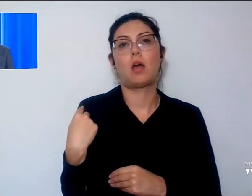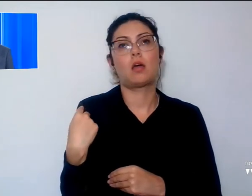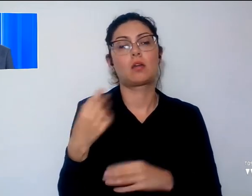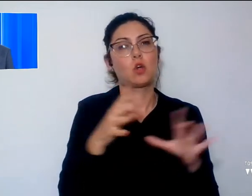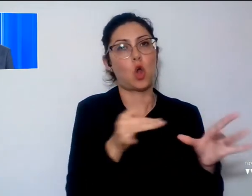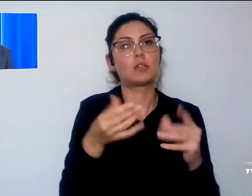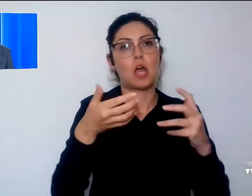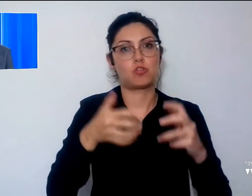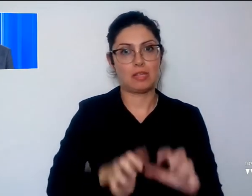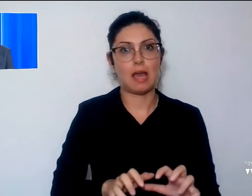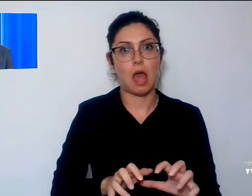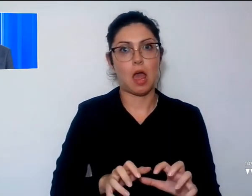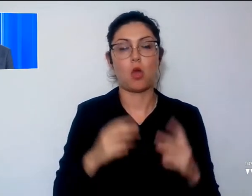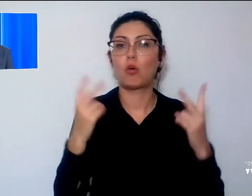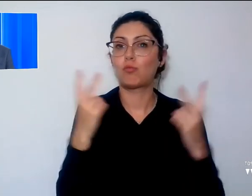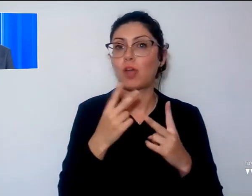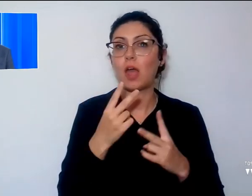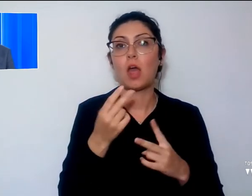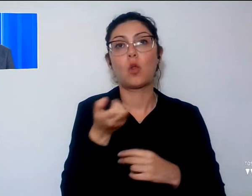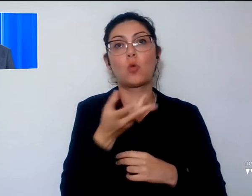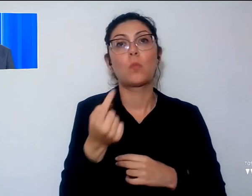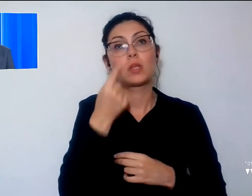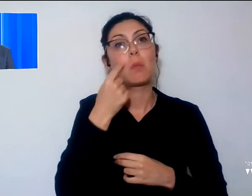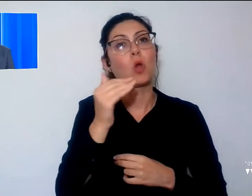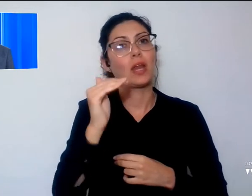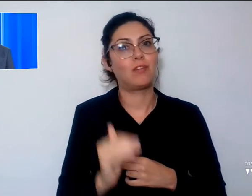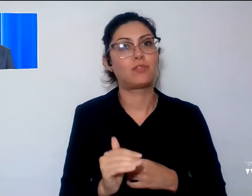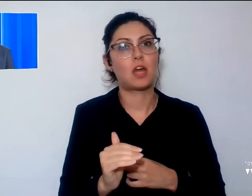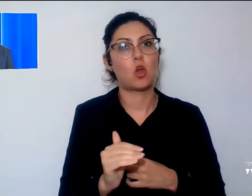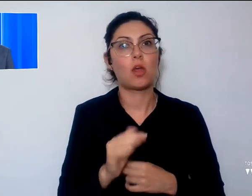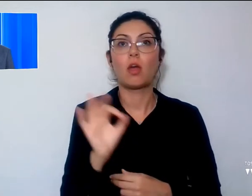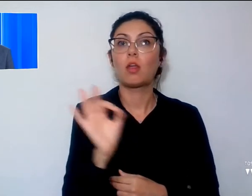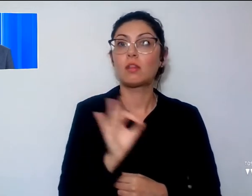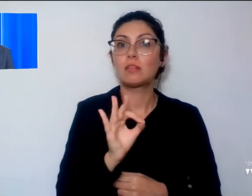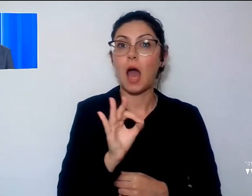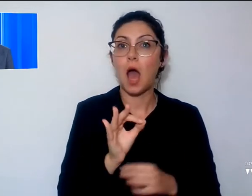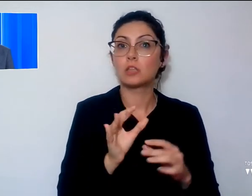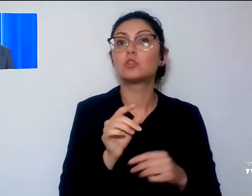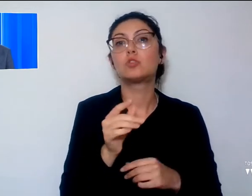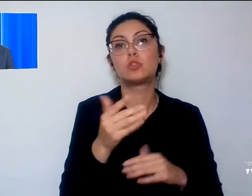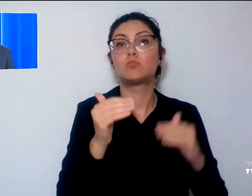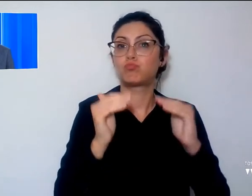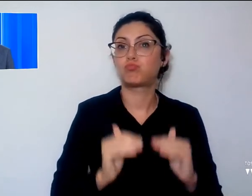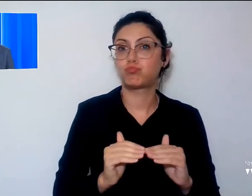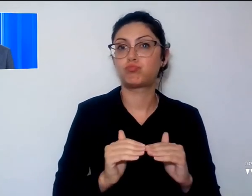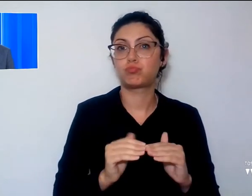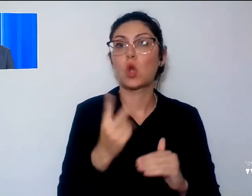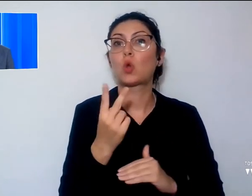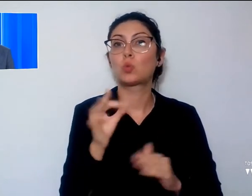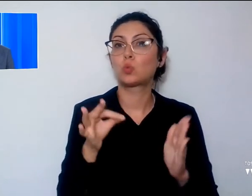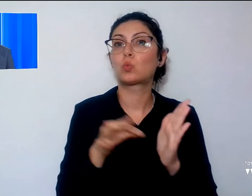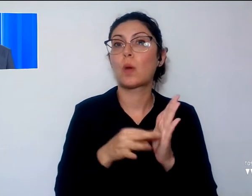a fronte di un numero di tamponi inferiore, con un tasso di positività sceso di quasi due punti